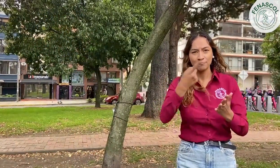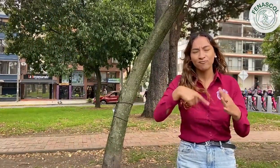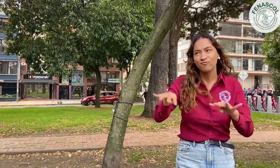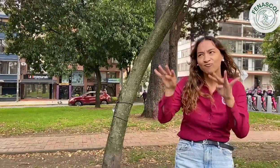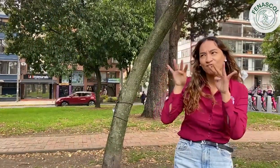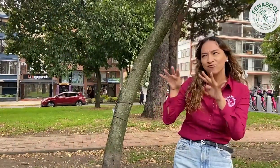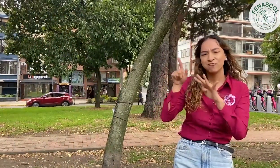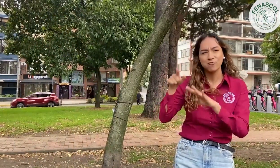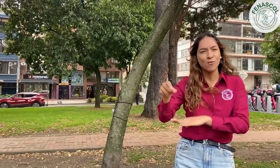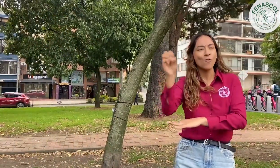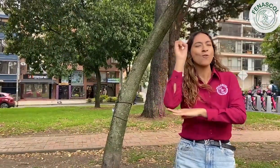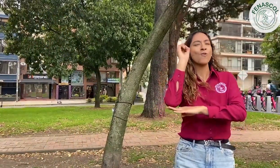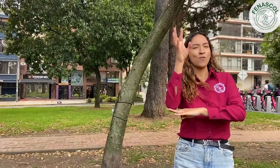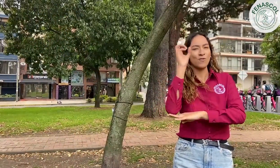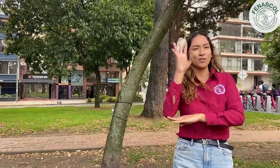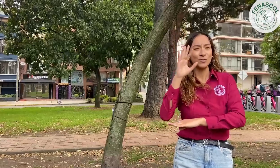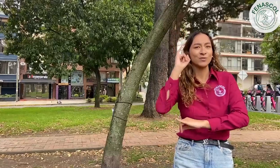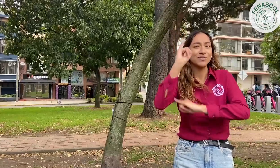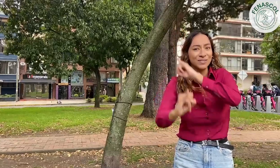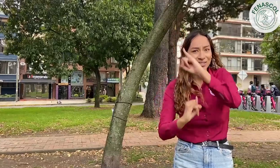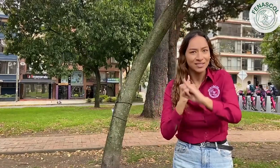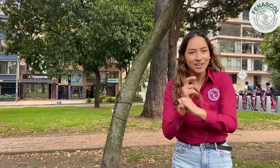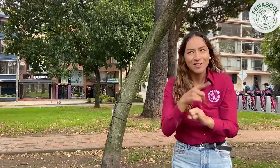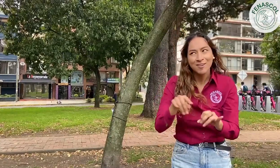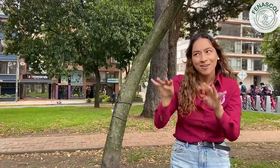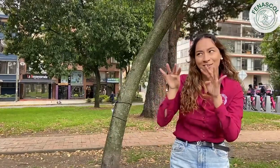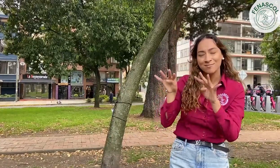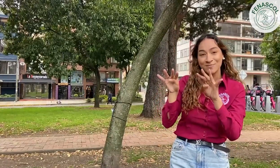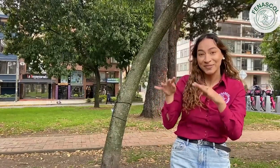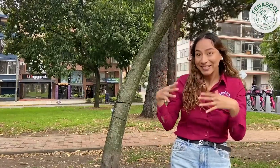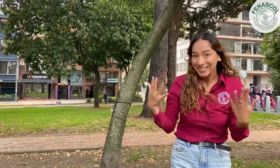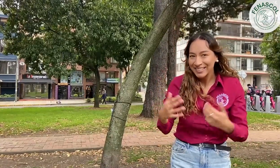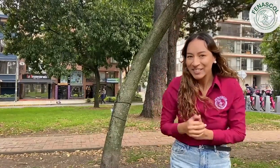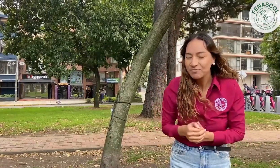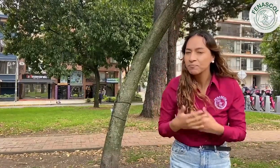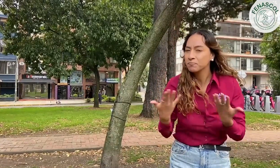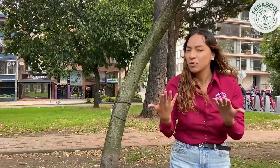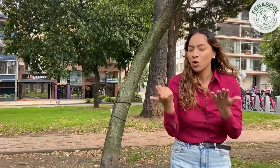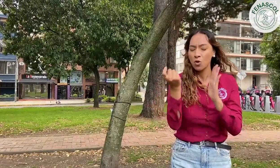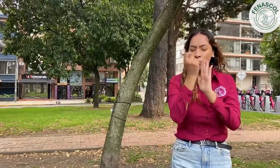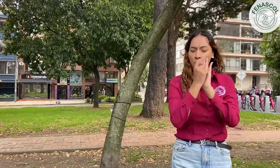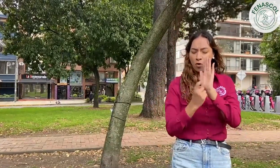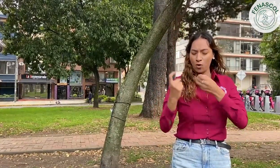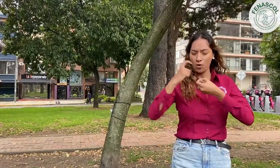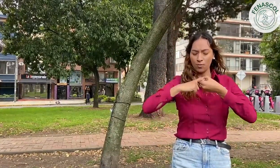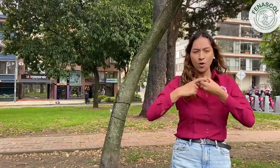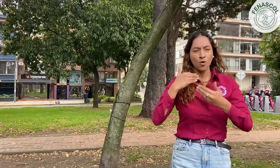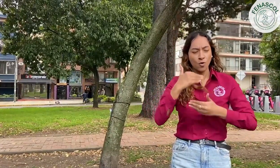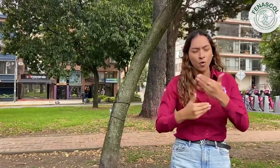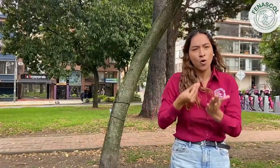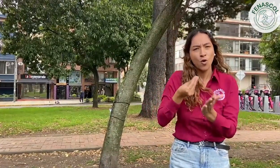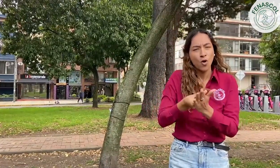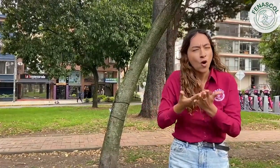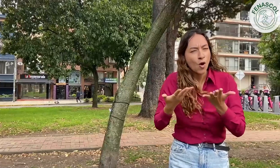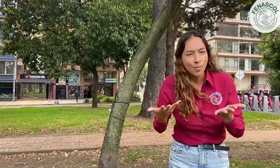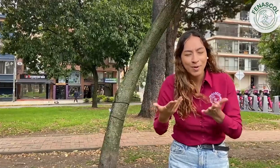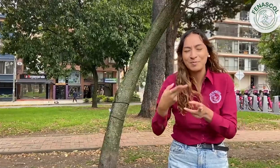¡Qué emoción! Prepárate para participar en esta conferencia internacional. Muy pronto publicaremos otro video ampliando la información